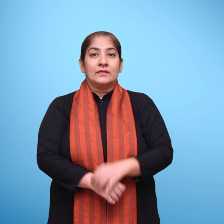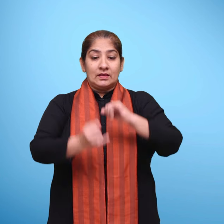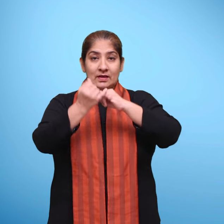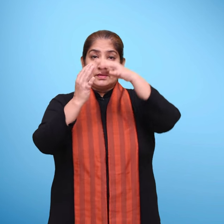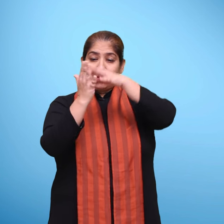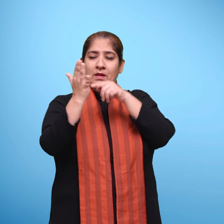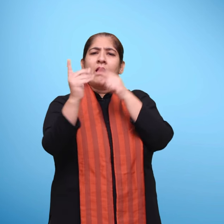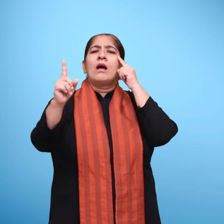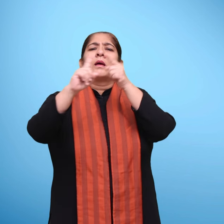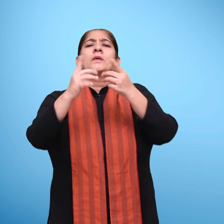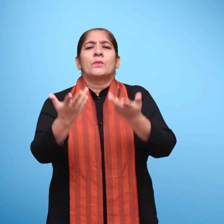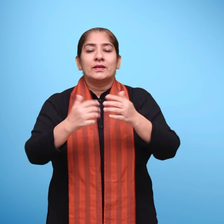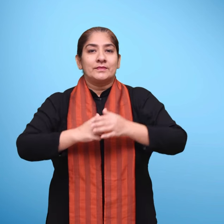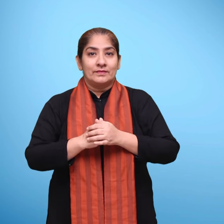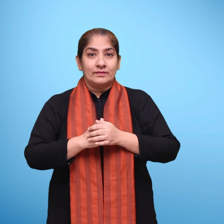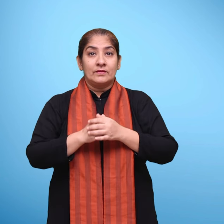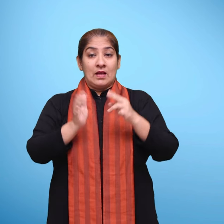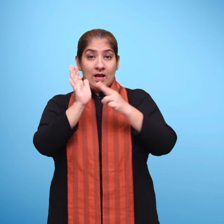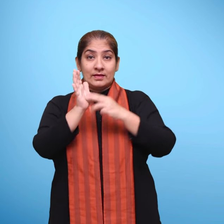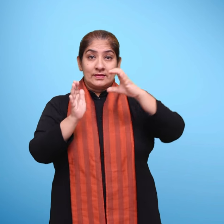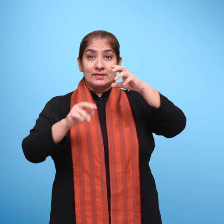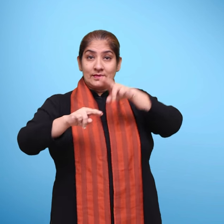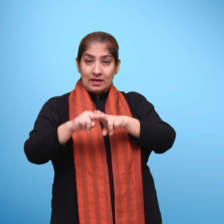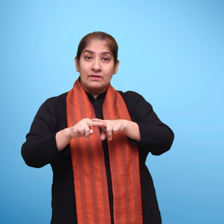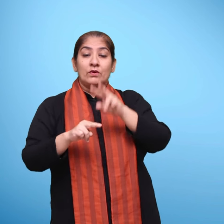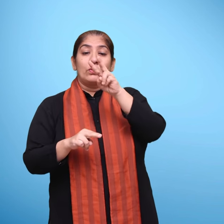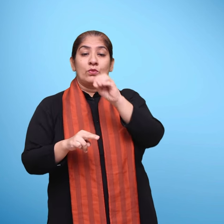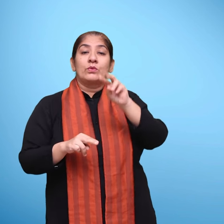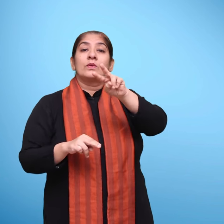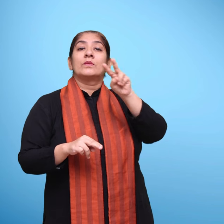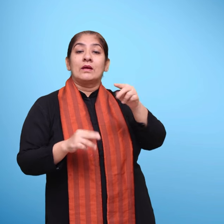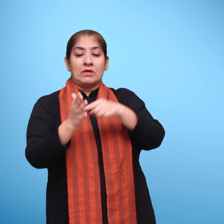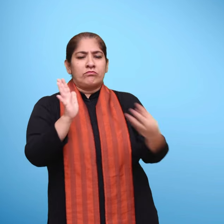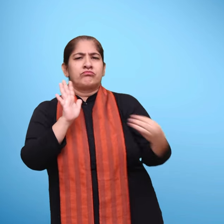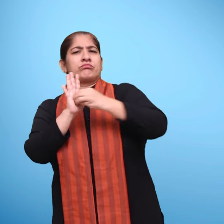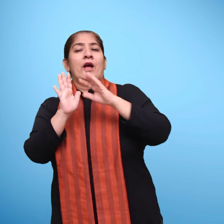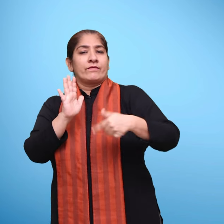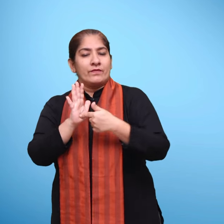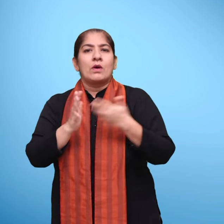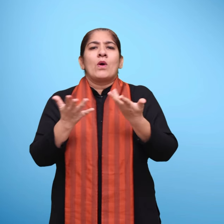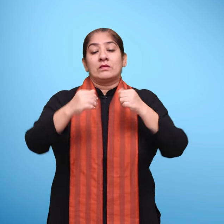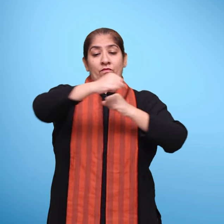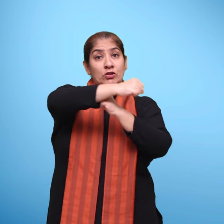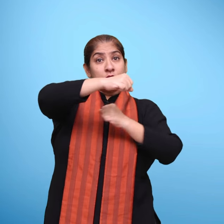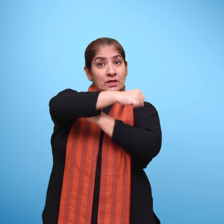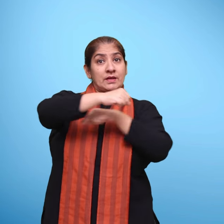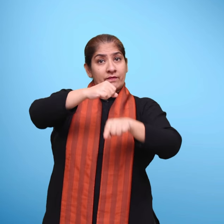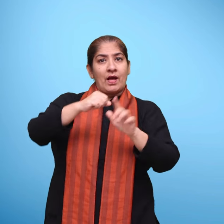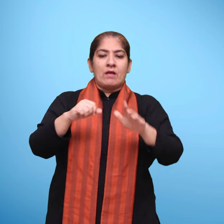पाठ चर्या लक्ष बुनियादी स्तर, फांडेशनल स्टेज के लिए राश्ट्रिय पाठ चर्या की रूप रेखा 2022